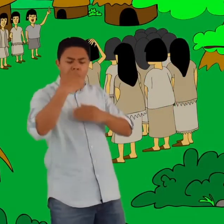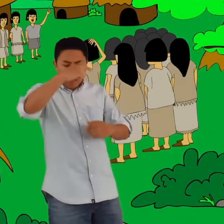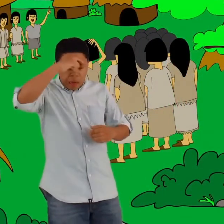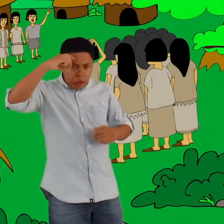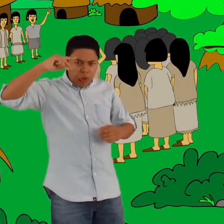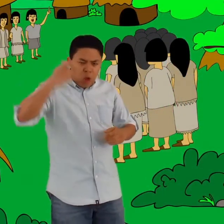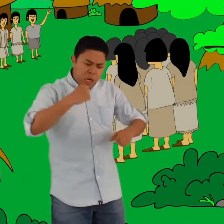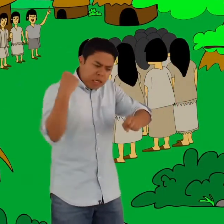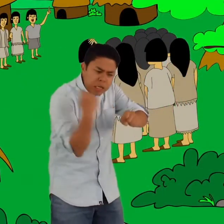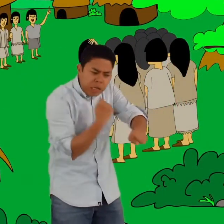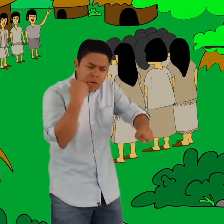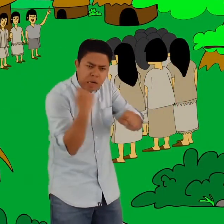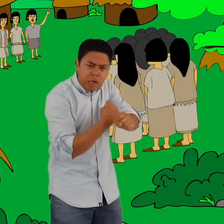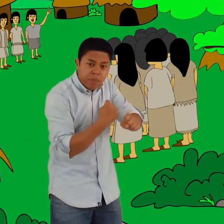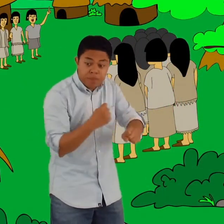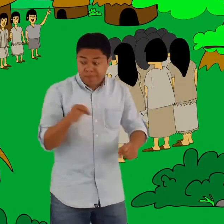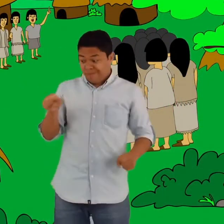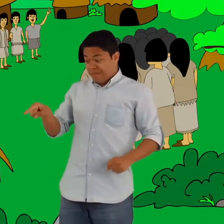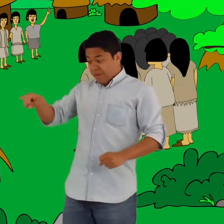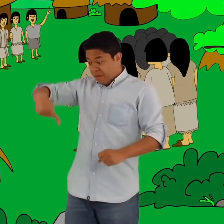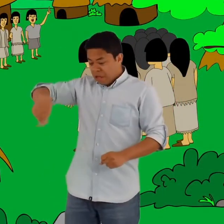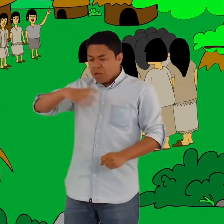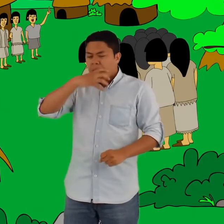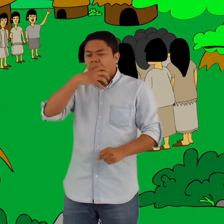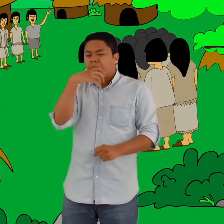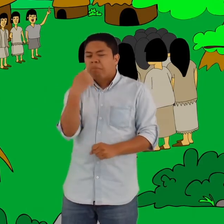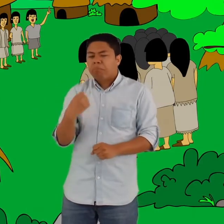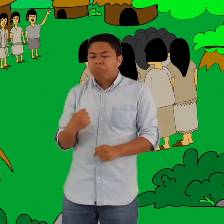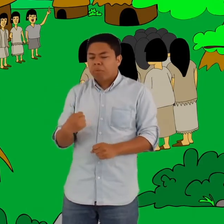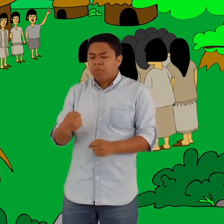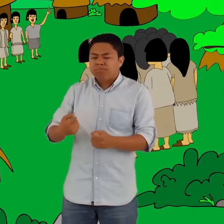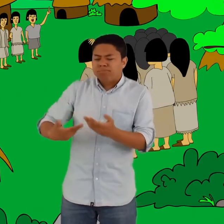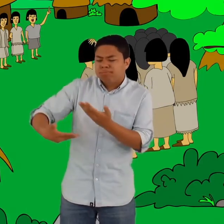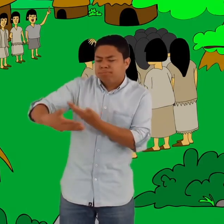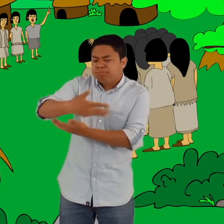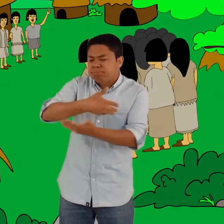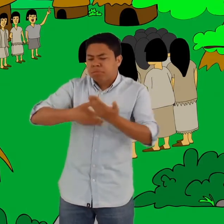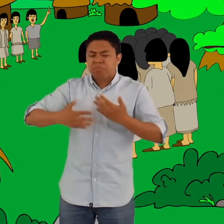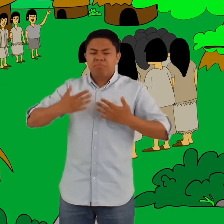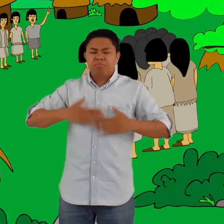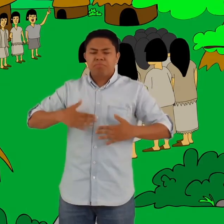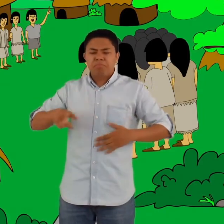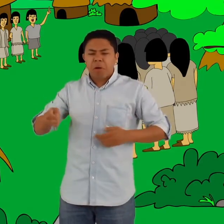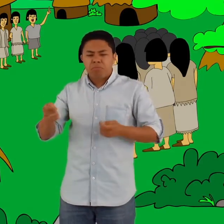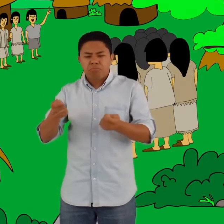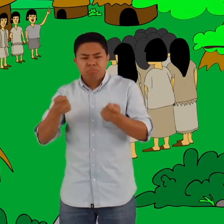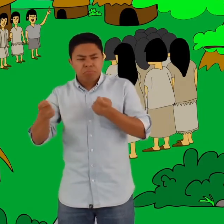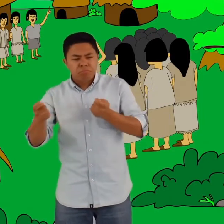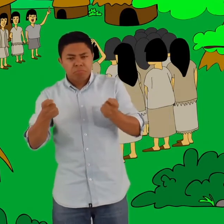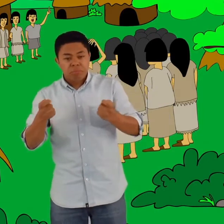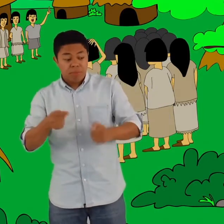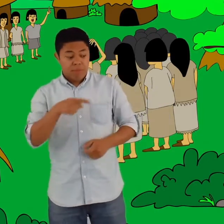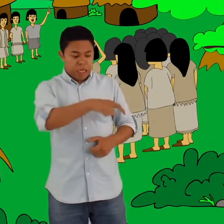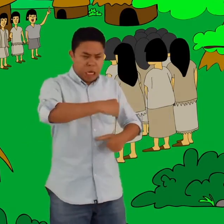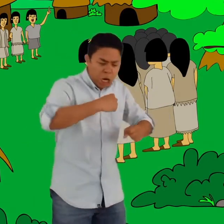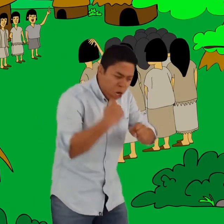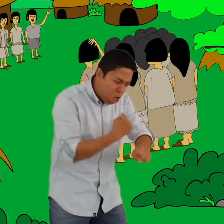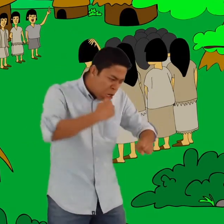los ancianos pasaban su tiempo tranquilamente conversando y compartiendo entre sí. Mientras los jóvenes seguían con sus ardos labores,